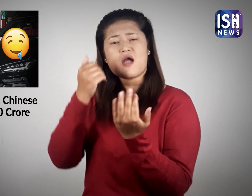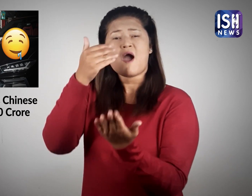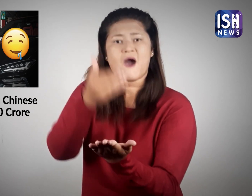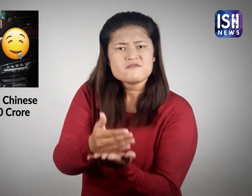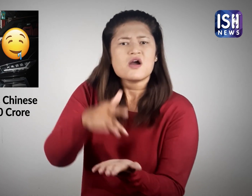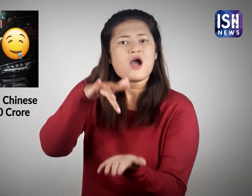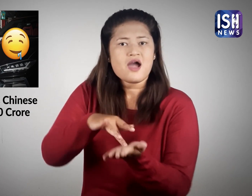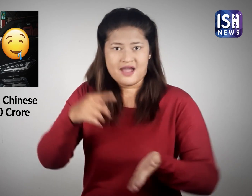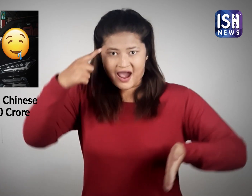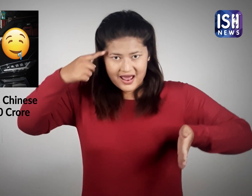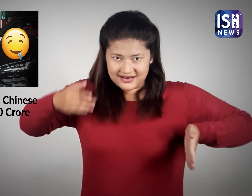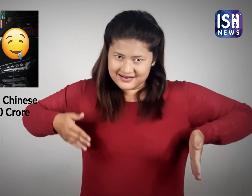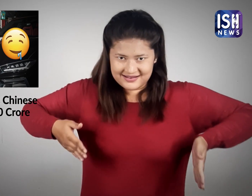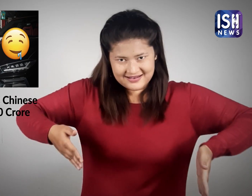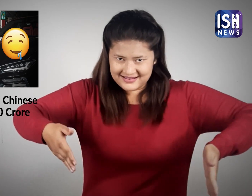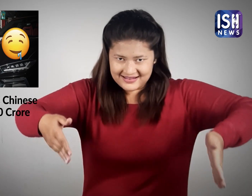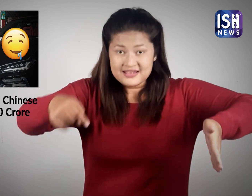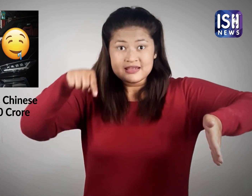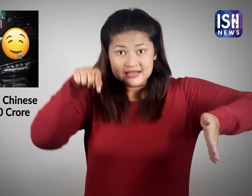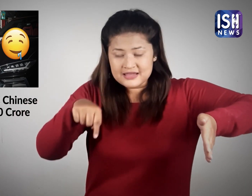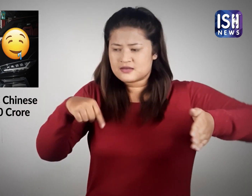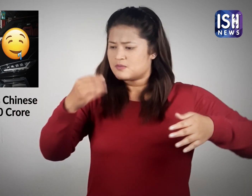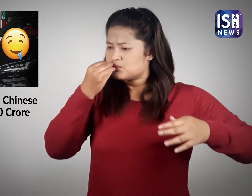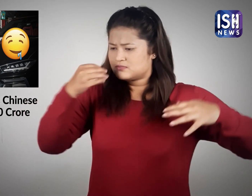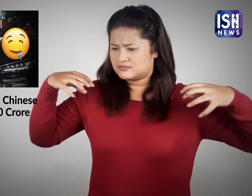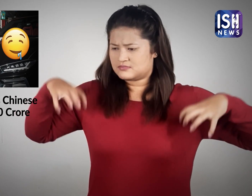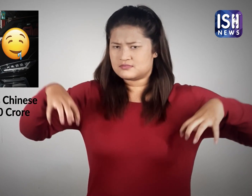सामने रुख गए और अपने लिए खाना आउडर किया